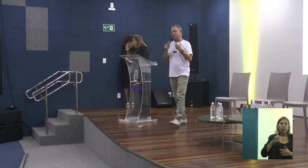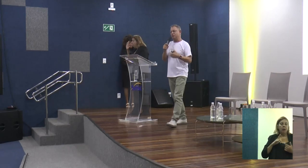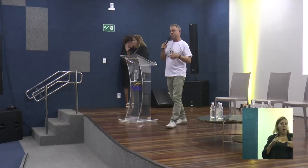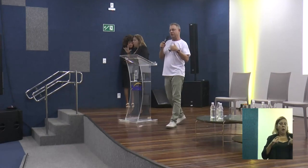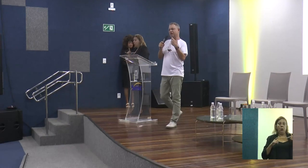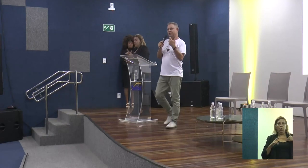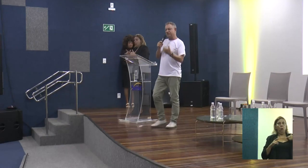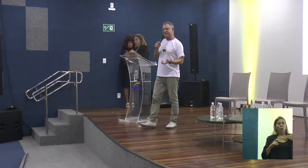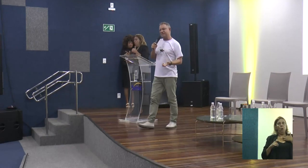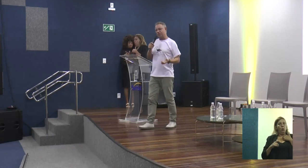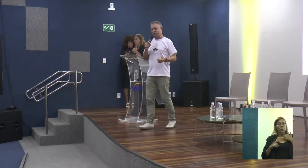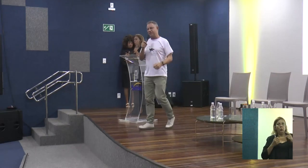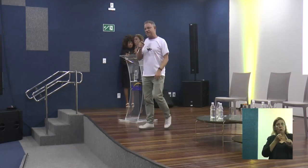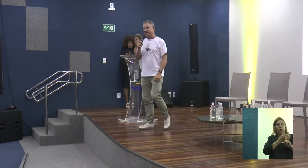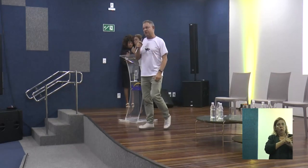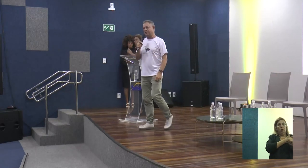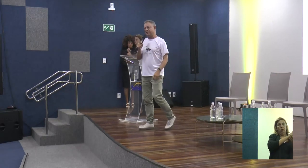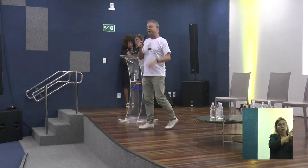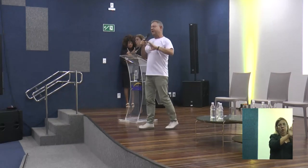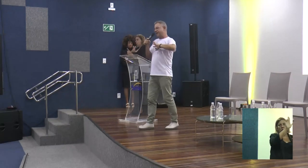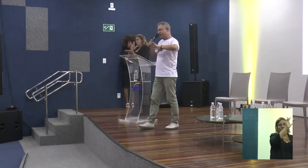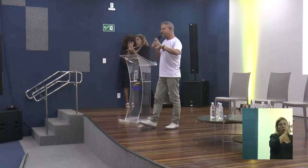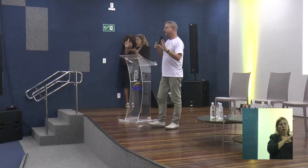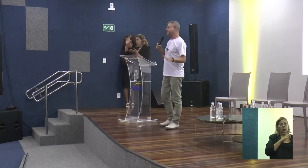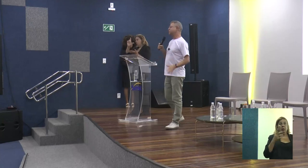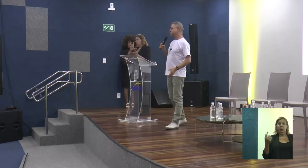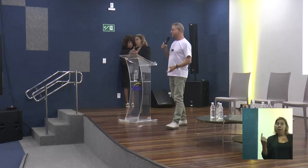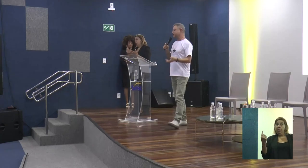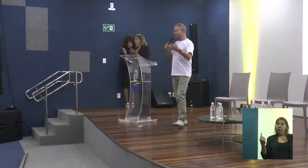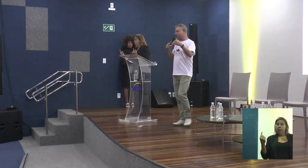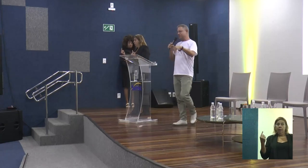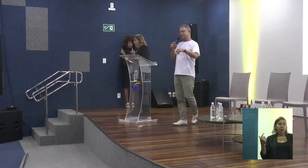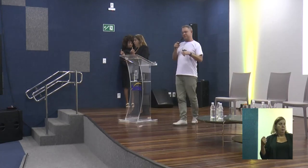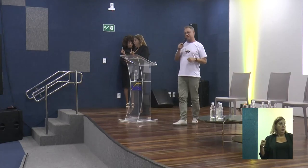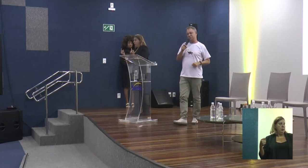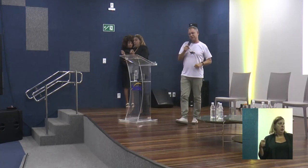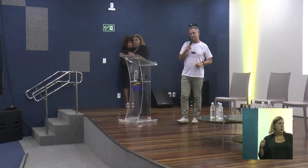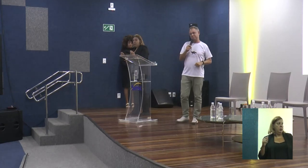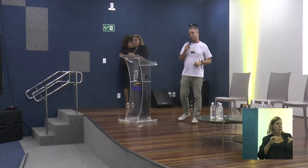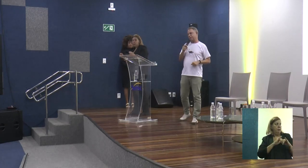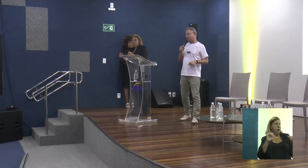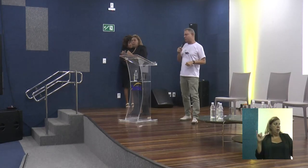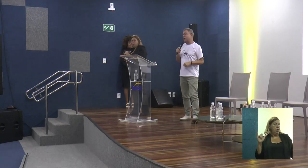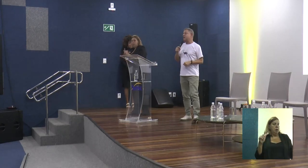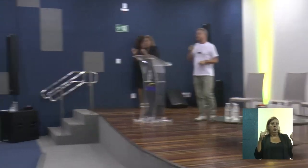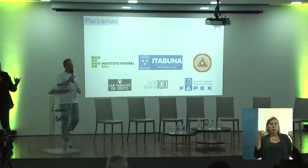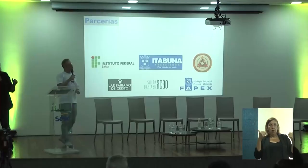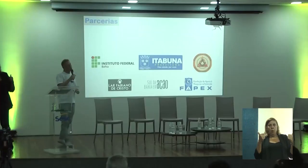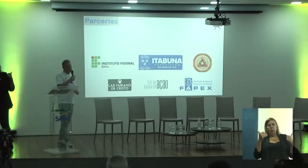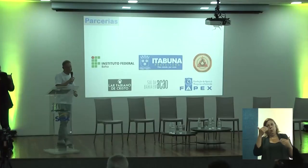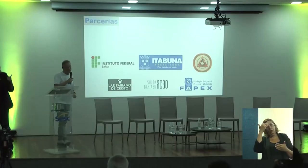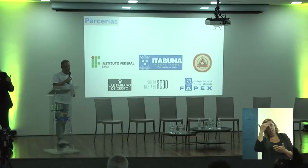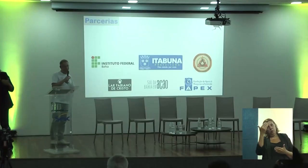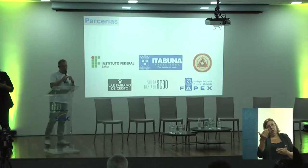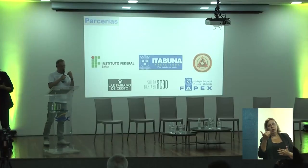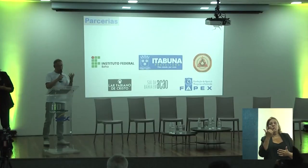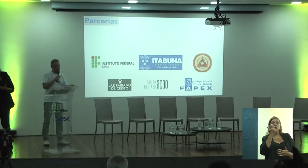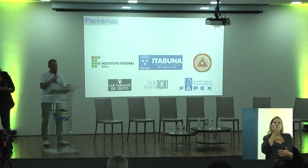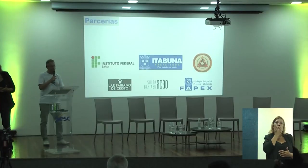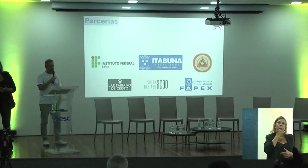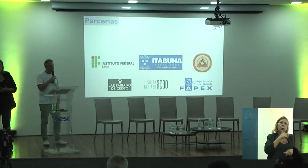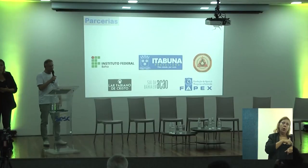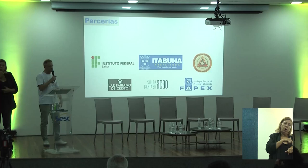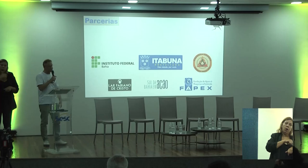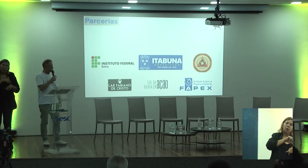candidatar como núcleo de extensão da universidade, essa a observação que a gente quis fazer de manhã, tá bom? Gente, muito obrigado,